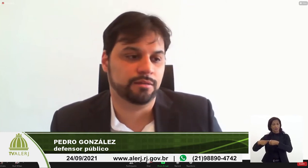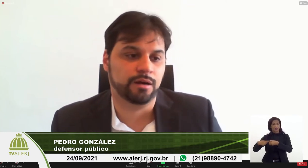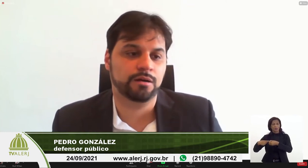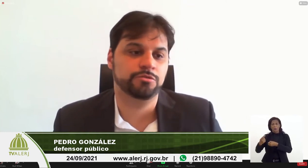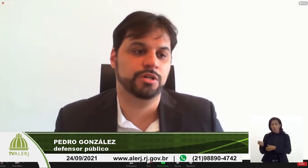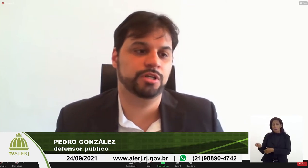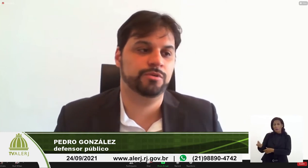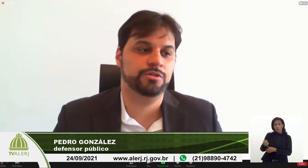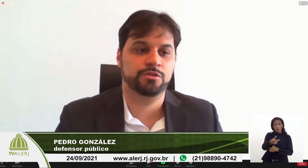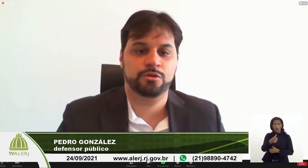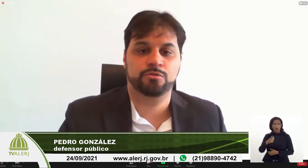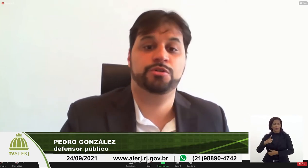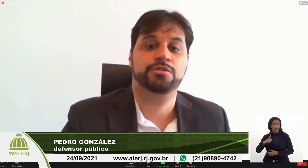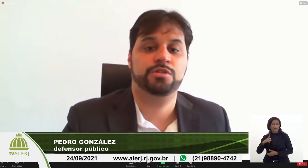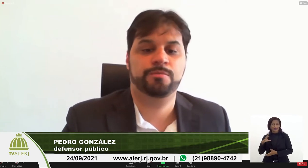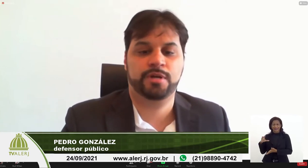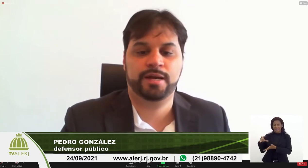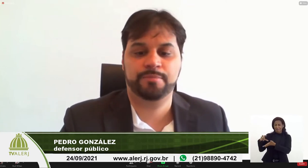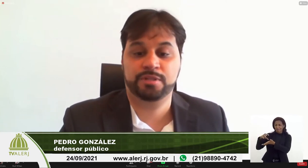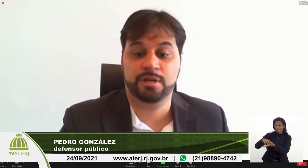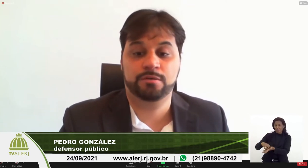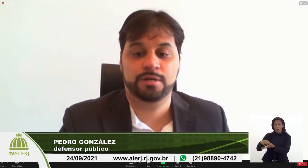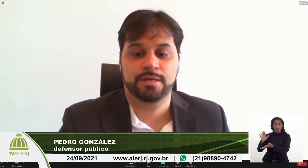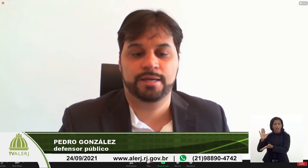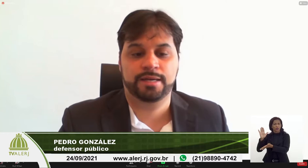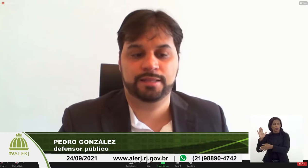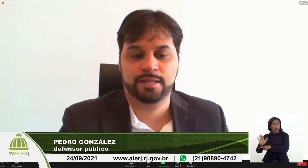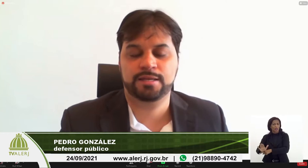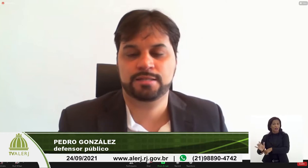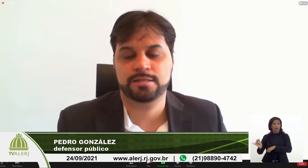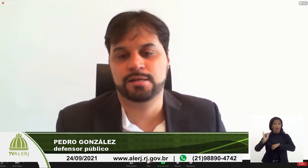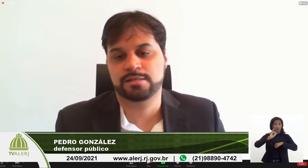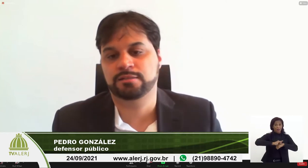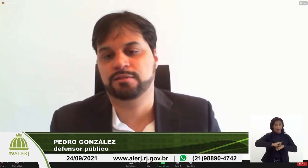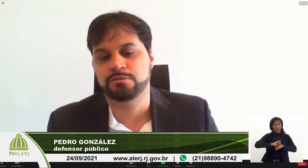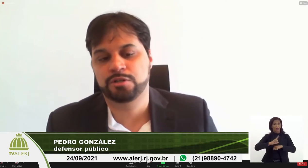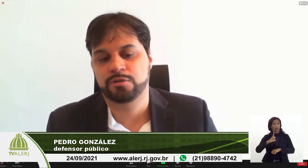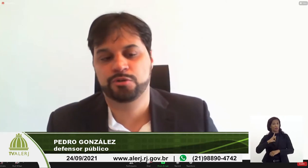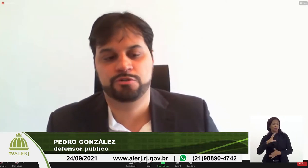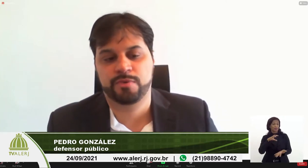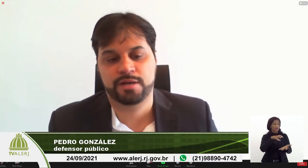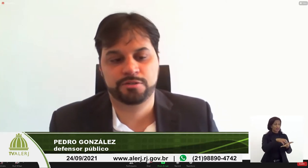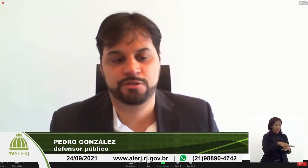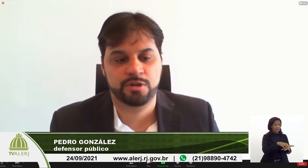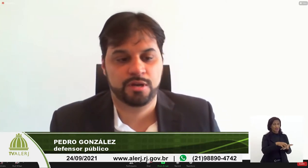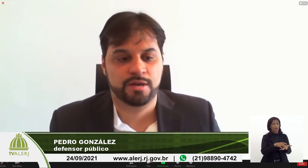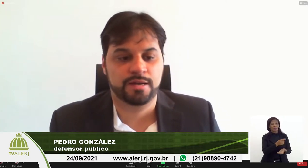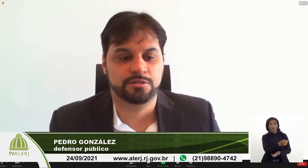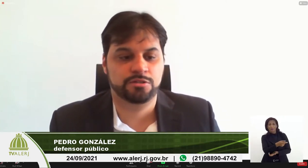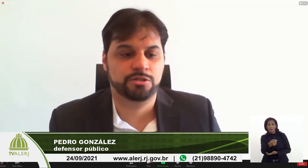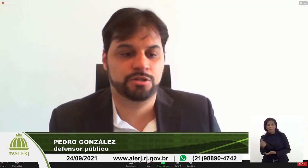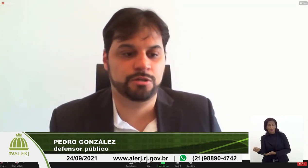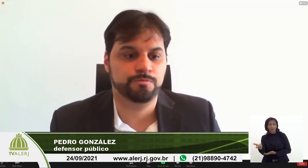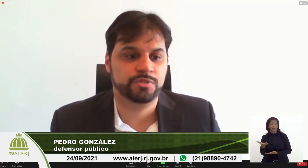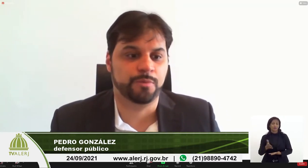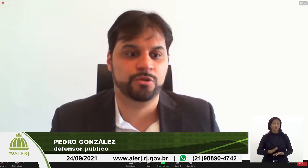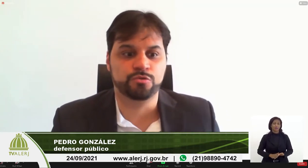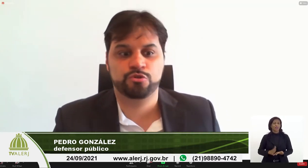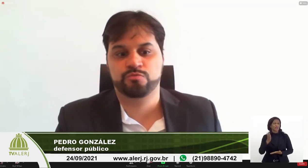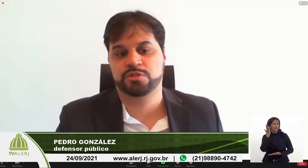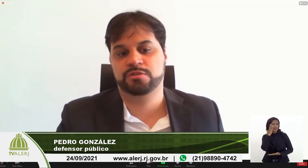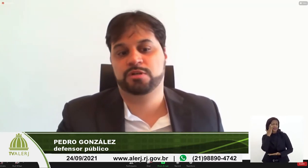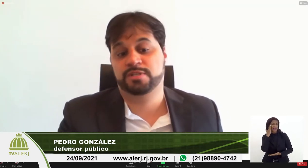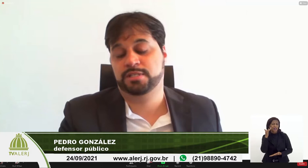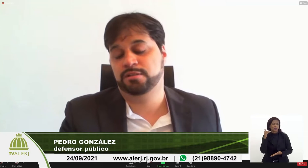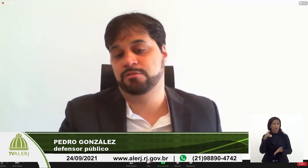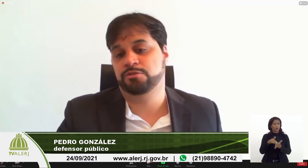essa central de Libras, município, a capital, ela tem a central de Libras, mas a gente sabe que